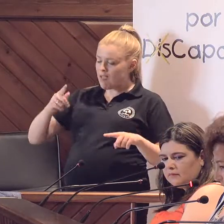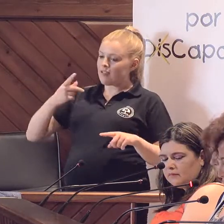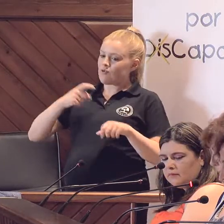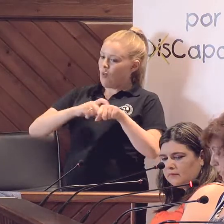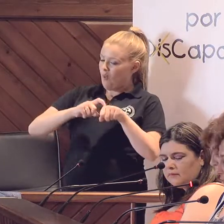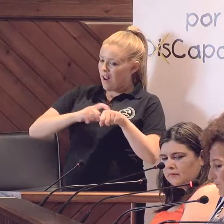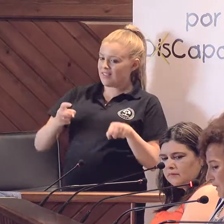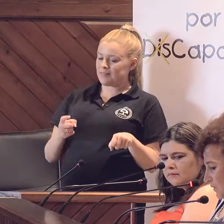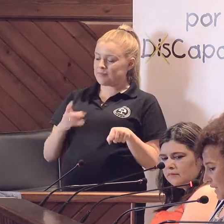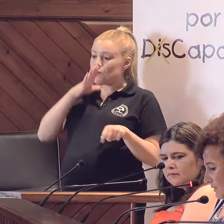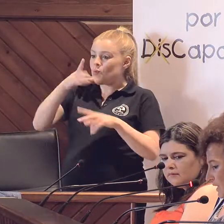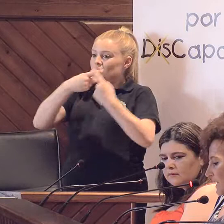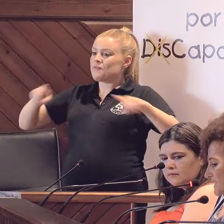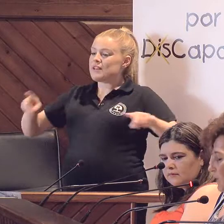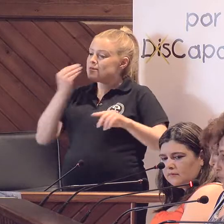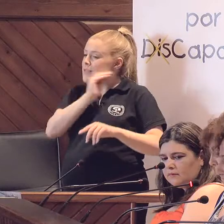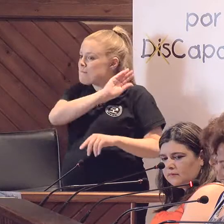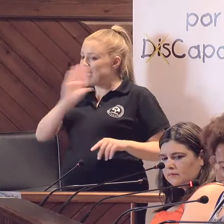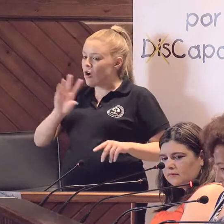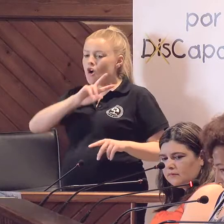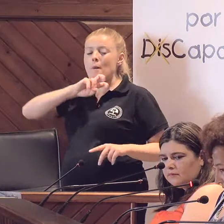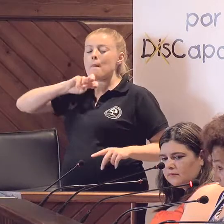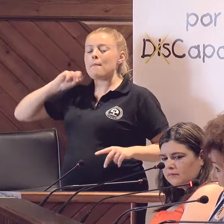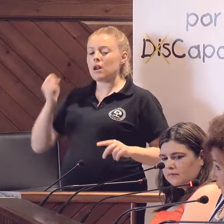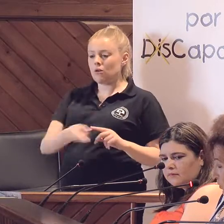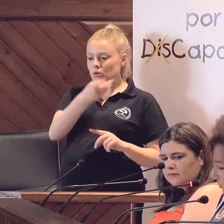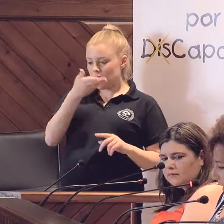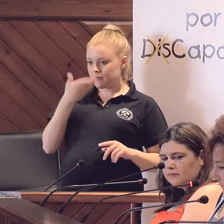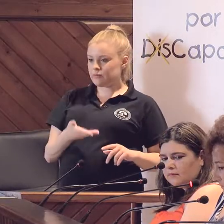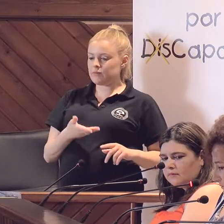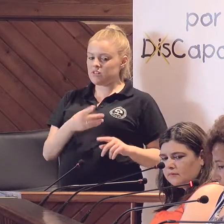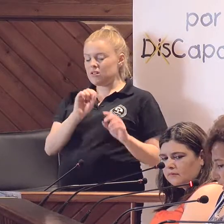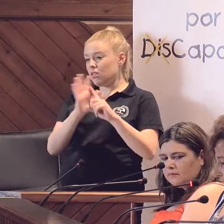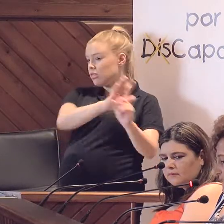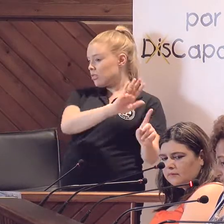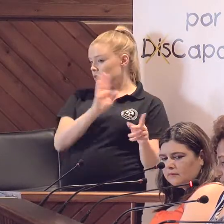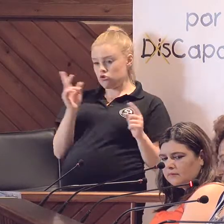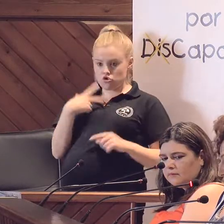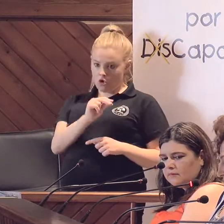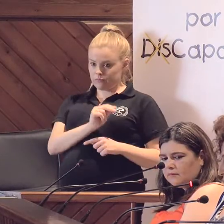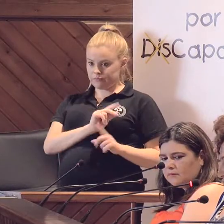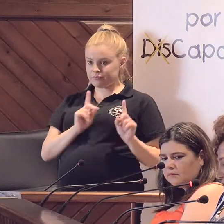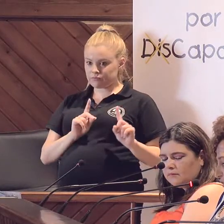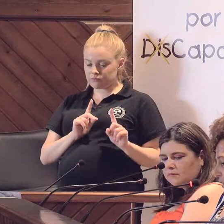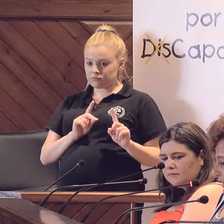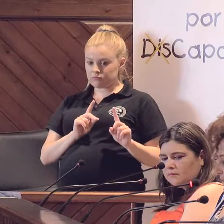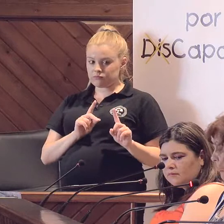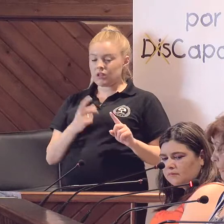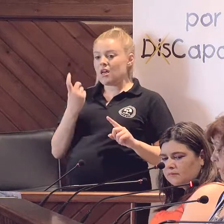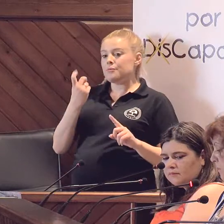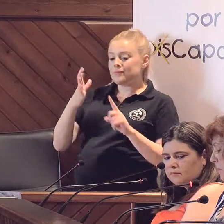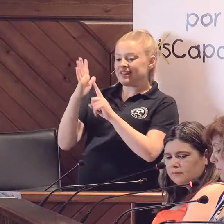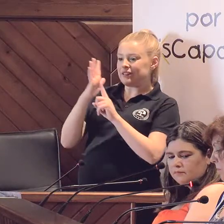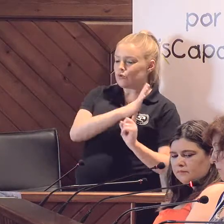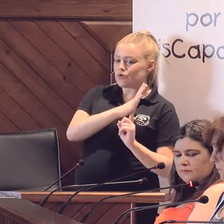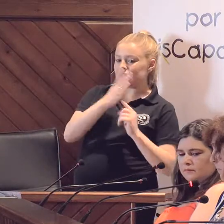porque la mejor diferencia es la que se valora y la que no se obvia. Existe, pues, una exclusión derivada de